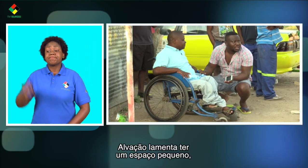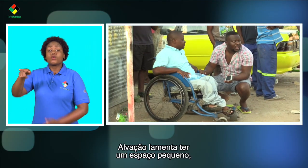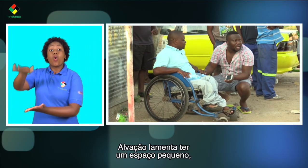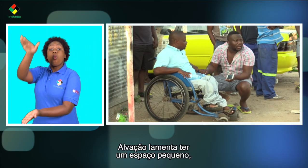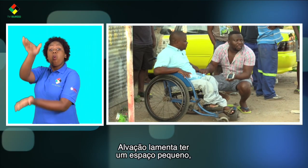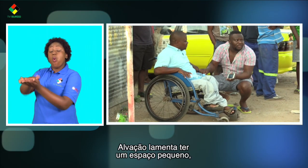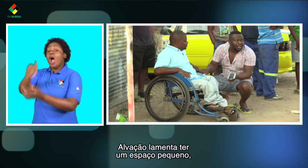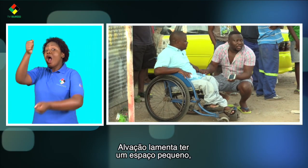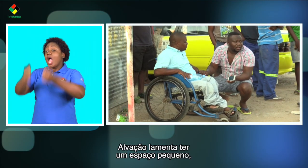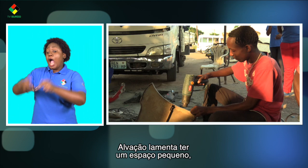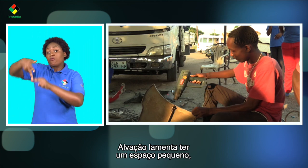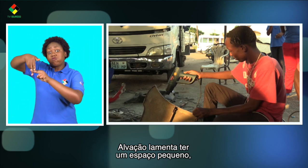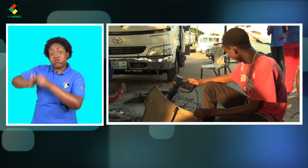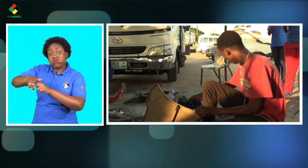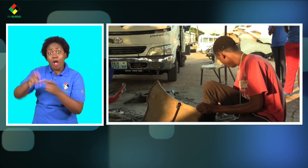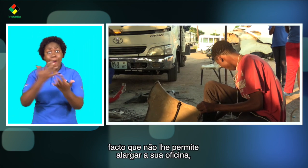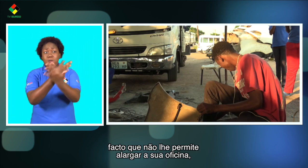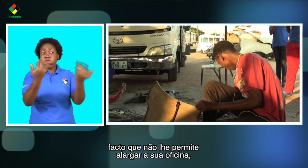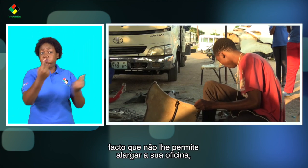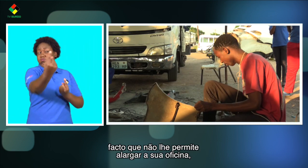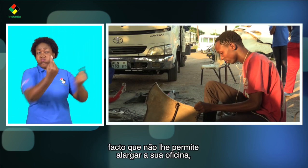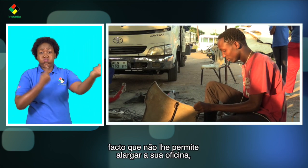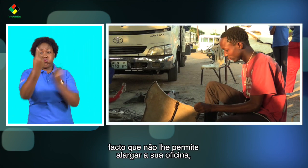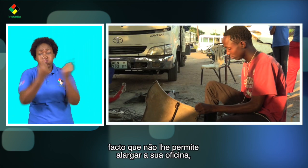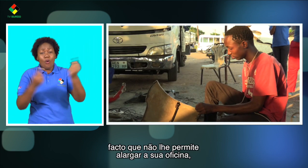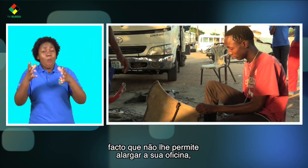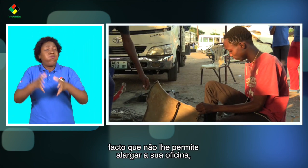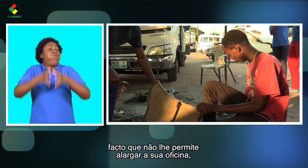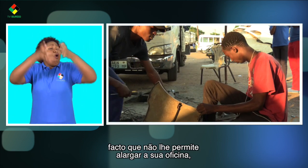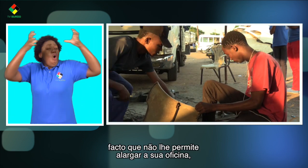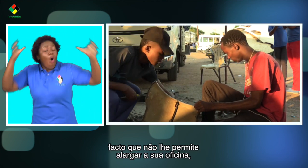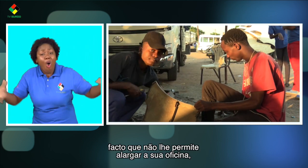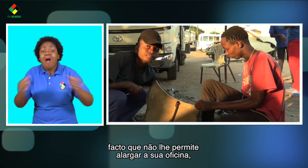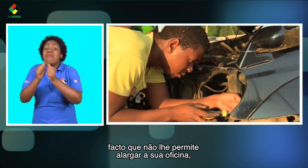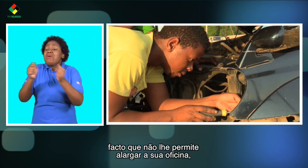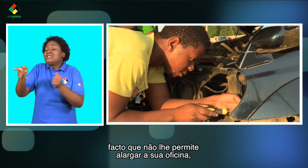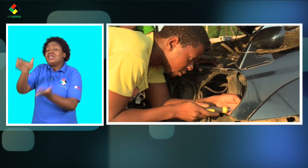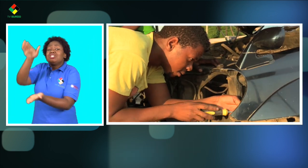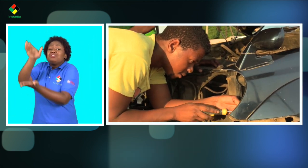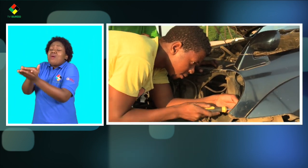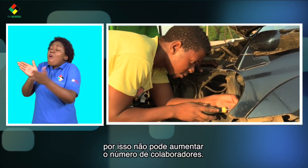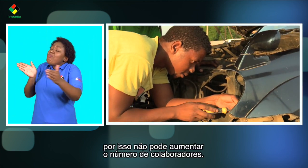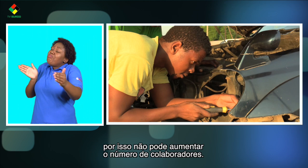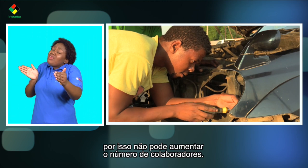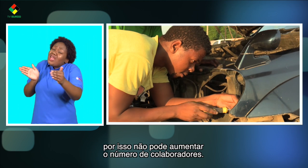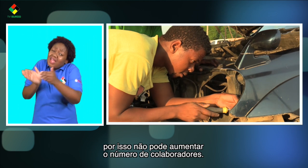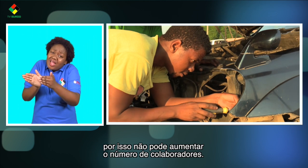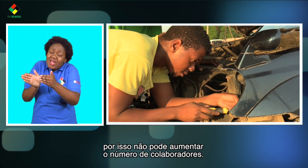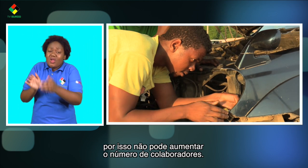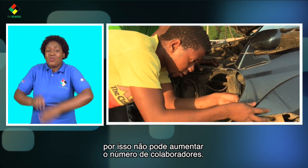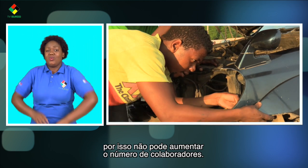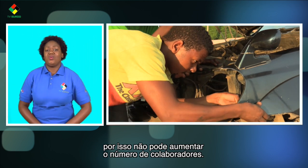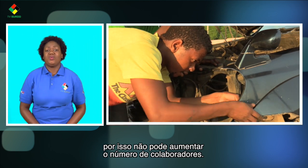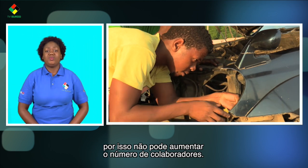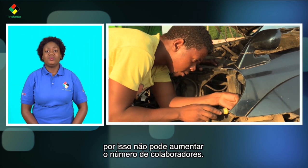Alvação lamenta ter um espaço pequeno, fato que não lhe permita largar a sua oficina. Por isso, não pode